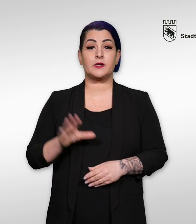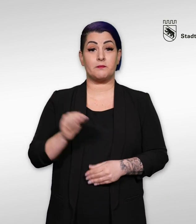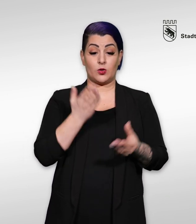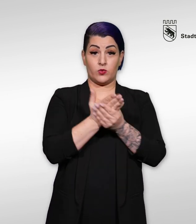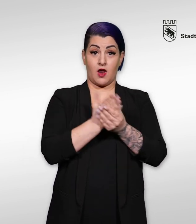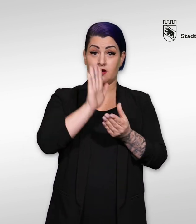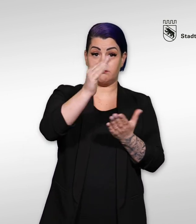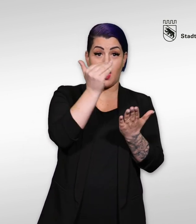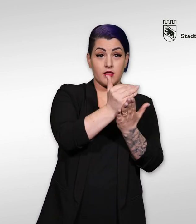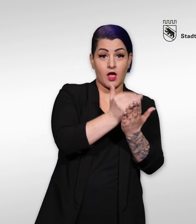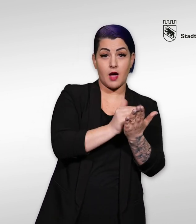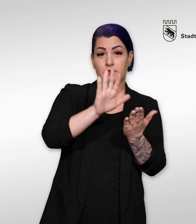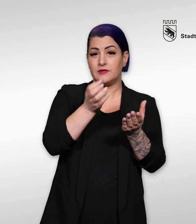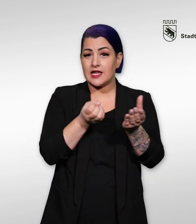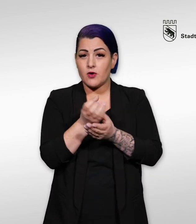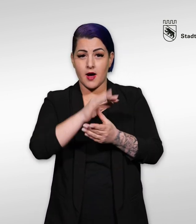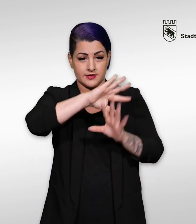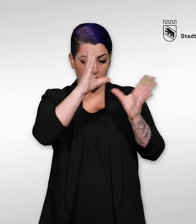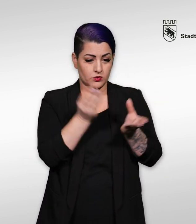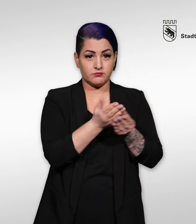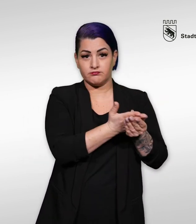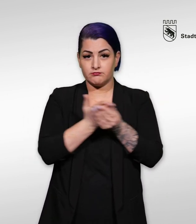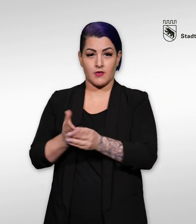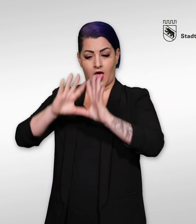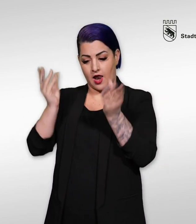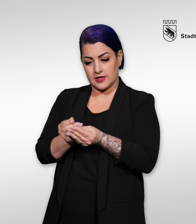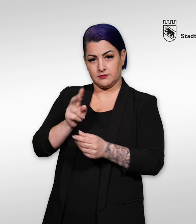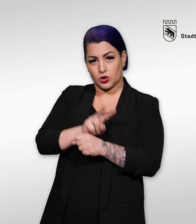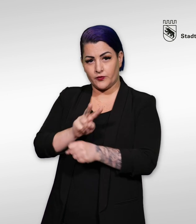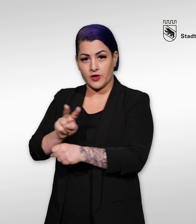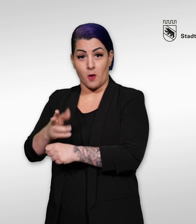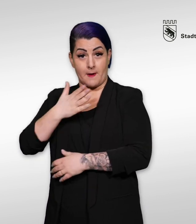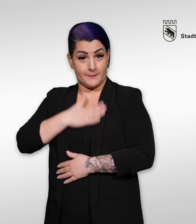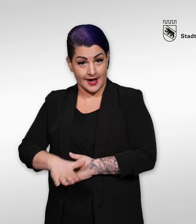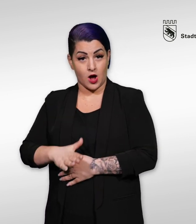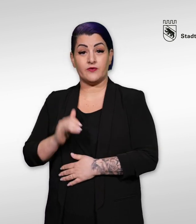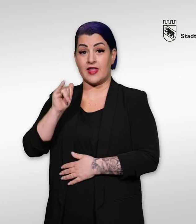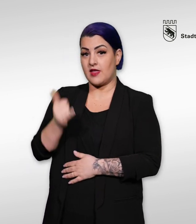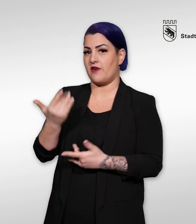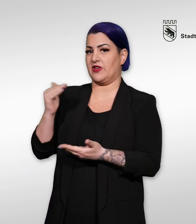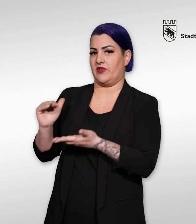Anhand der Unterlagen und Ihren Angaben und Informationen wird geprüft, ob und wie viel Sozialhilfe Sie erhalten.